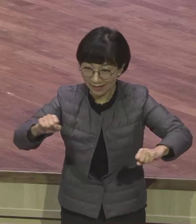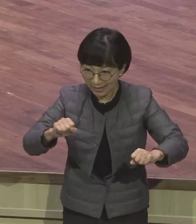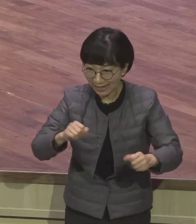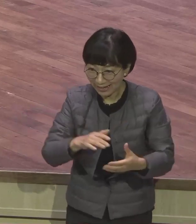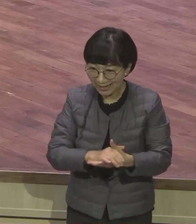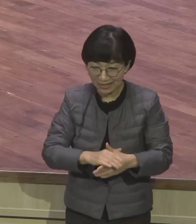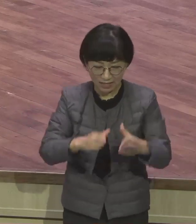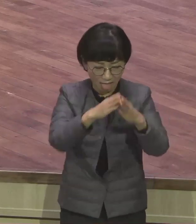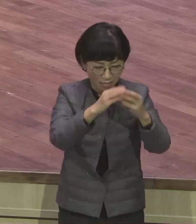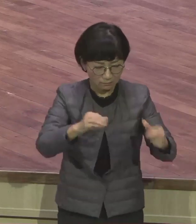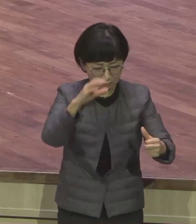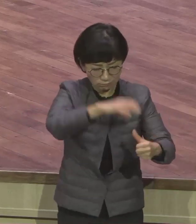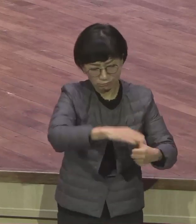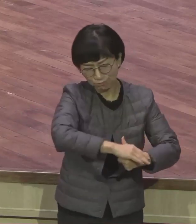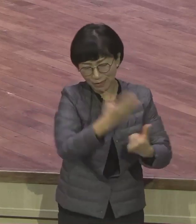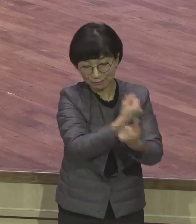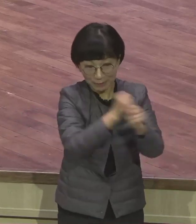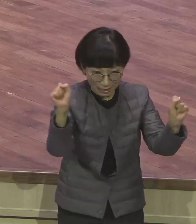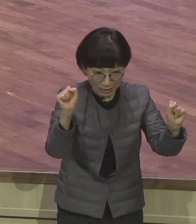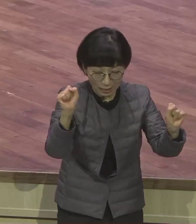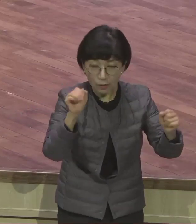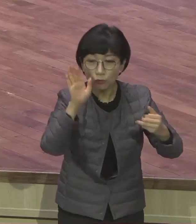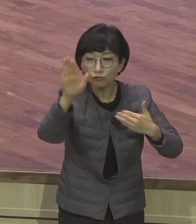놓고 우리 사는 생활이 광야 생활입니다. 광야 생활.